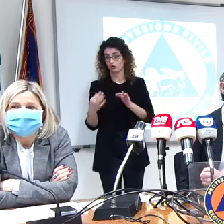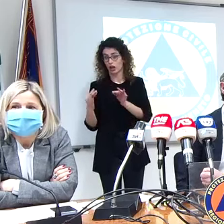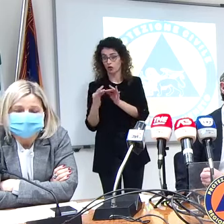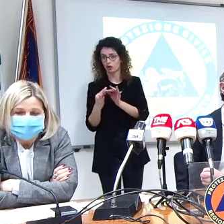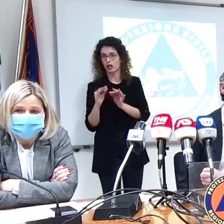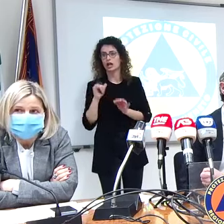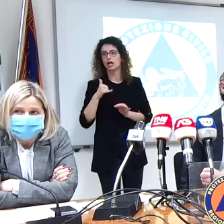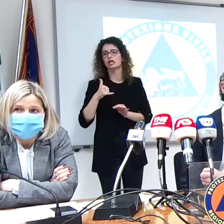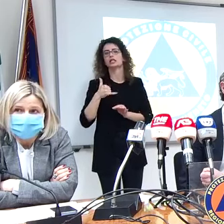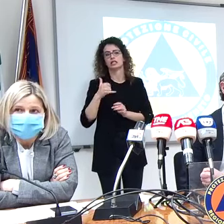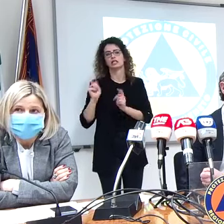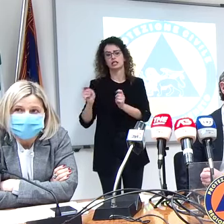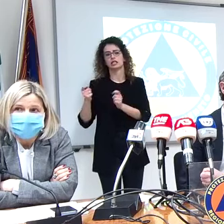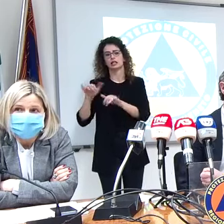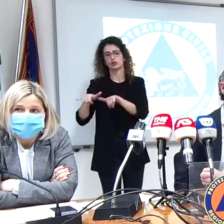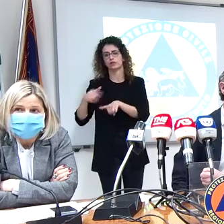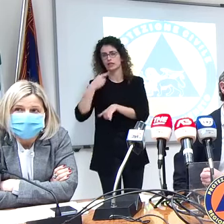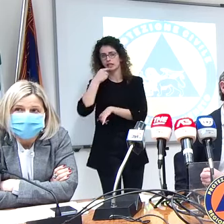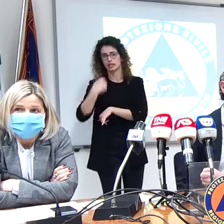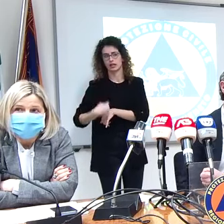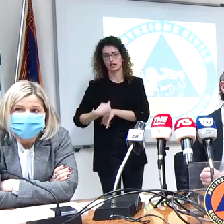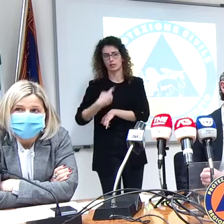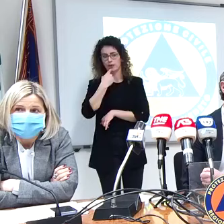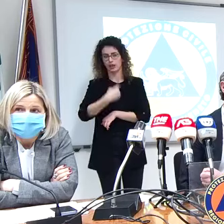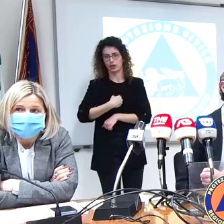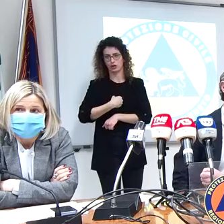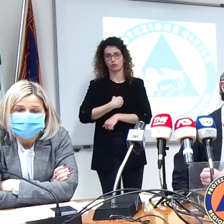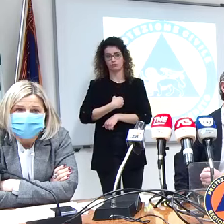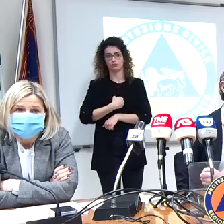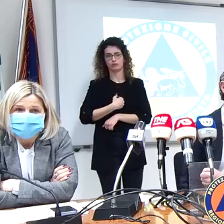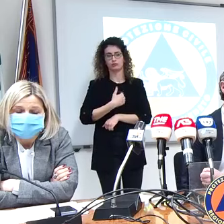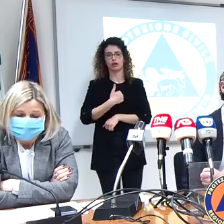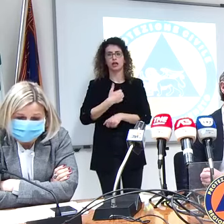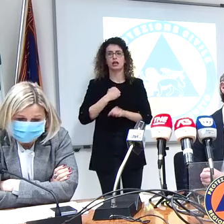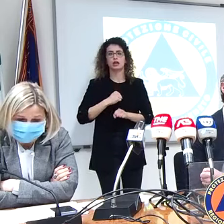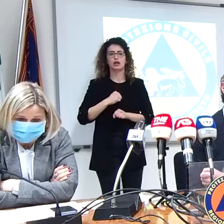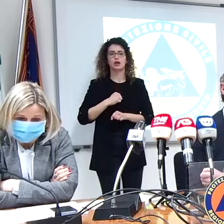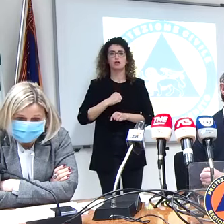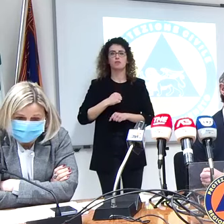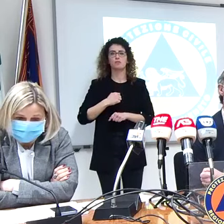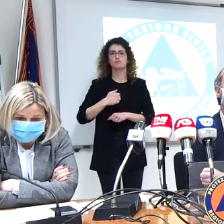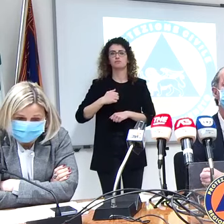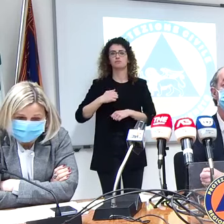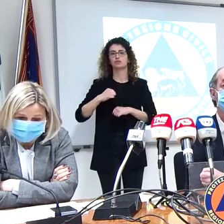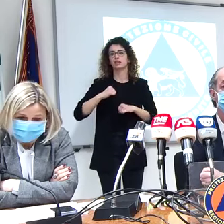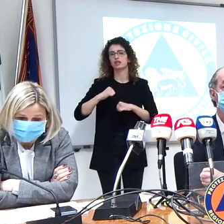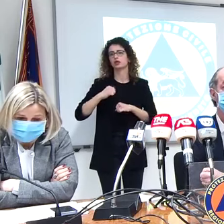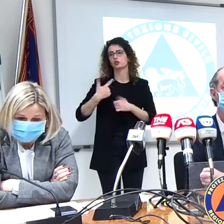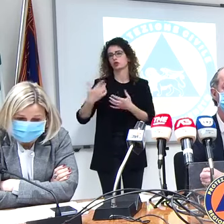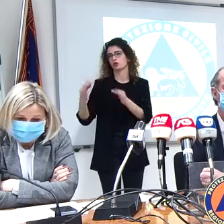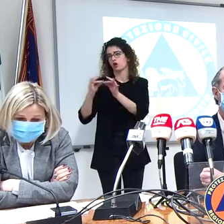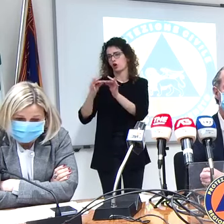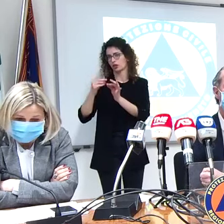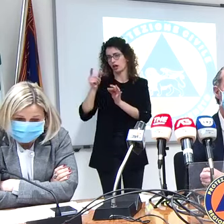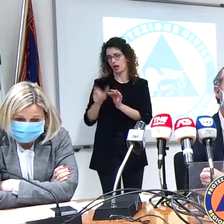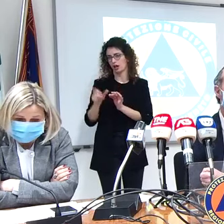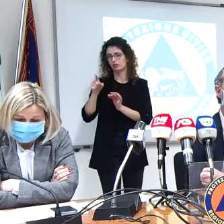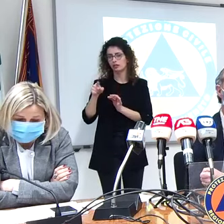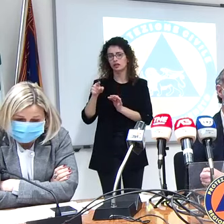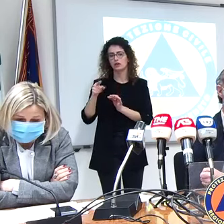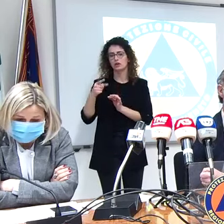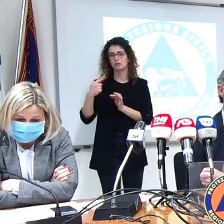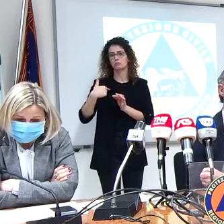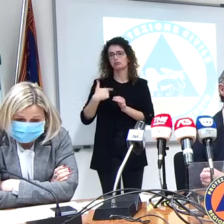nostra redazione di Venezia, prima di entrare. Io direi che poi magari il direttore contatto prende contatti con te, e